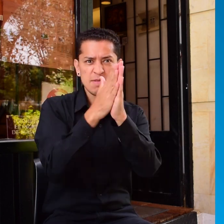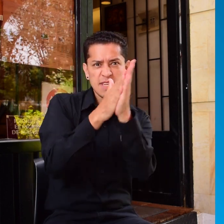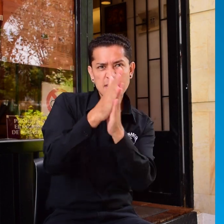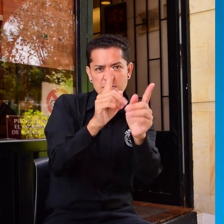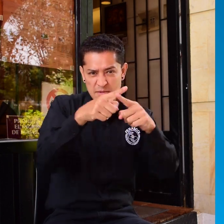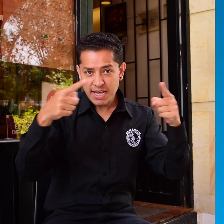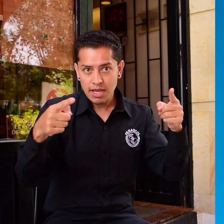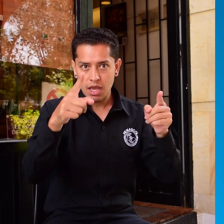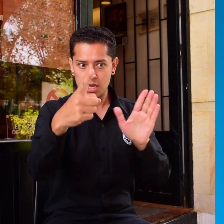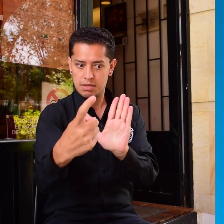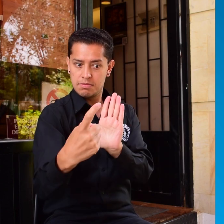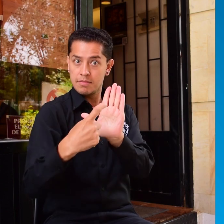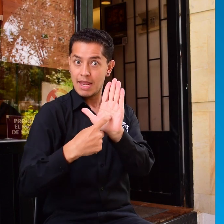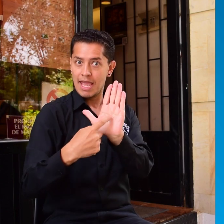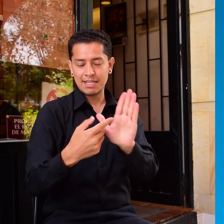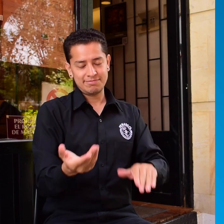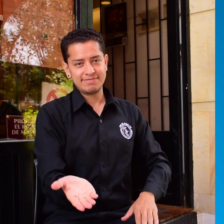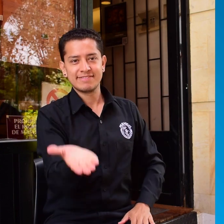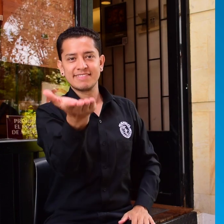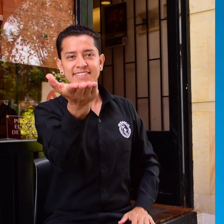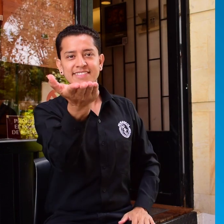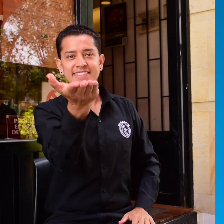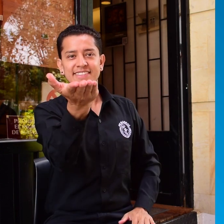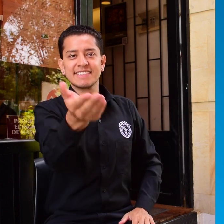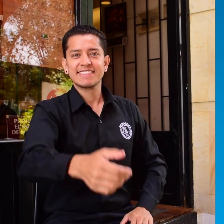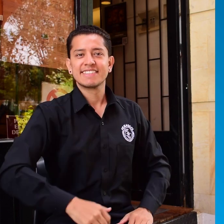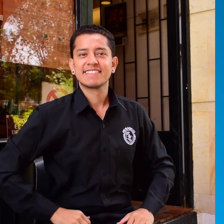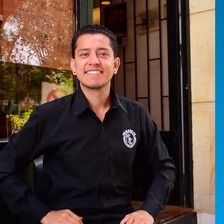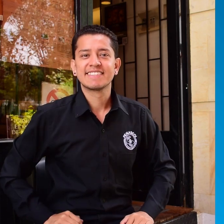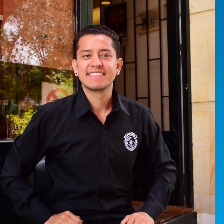declaración tiene Esta declaración está a tan solo un clic